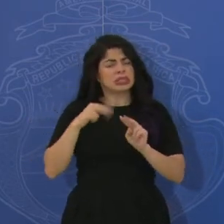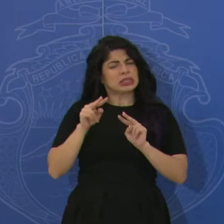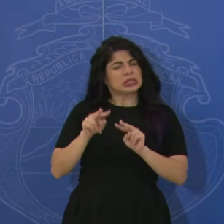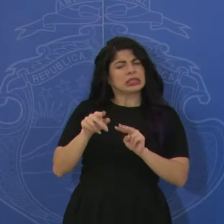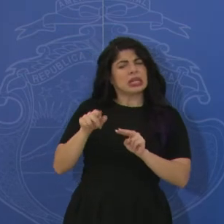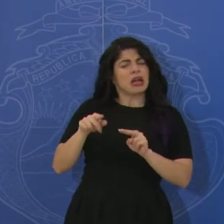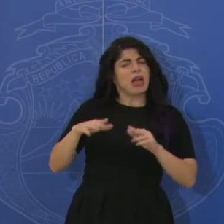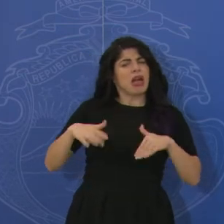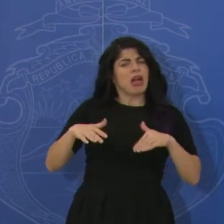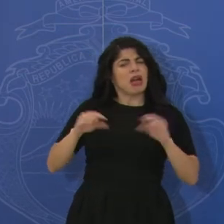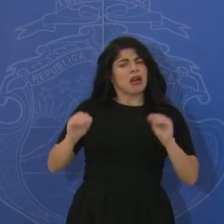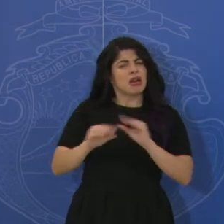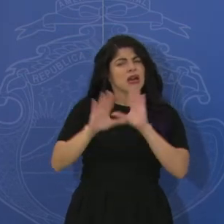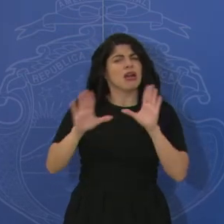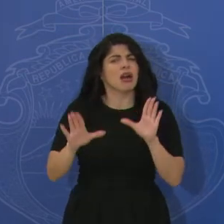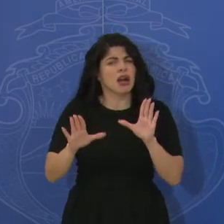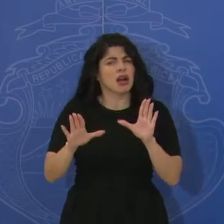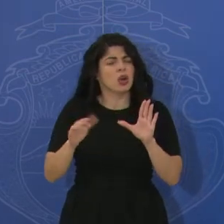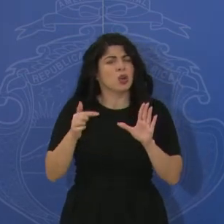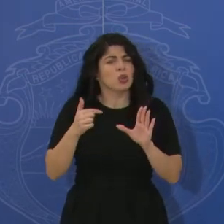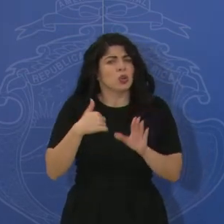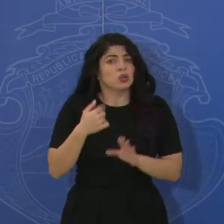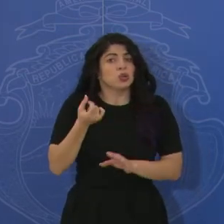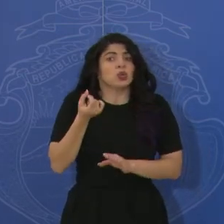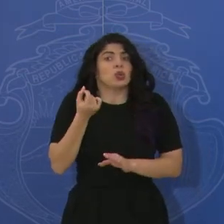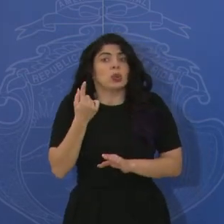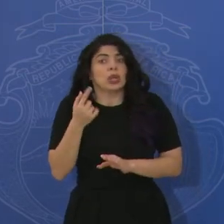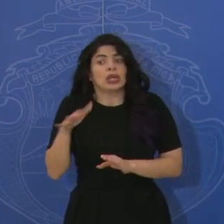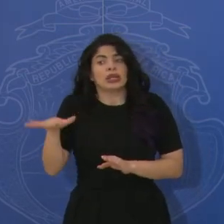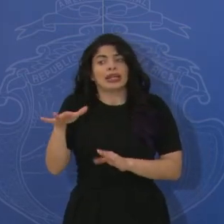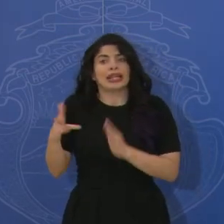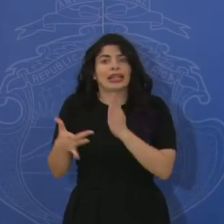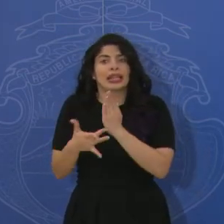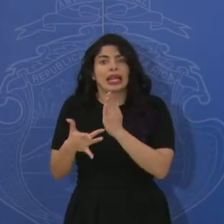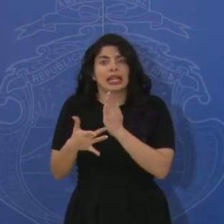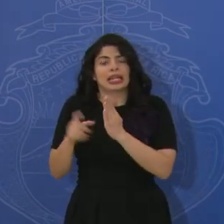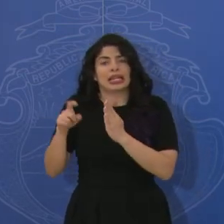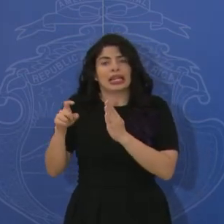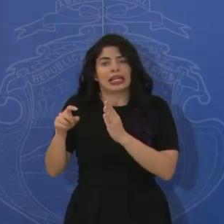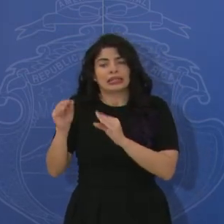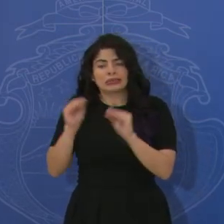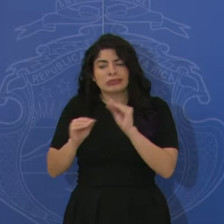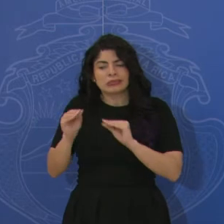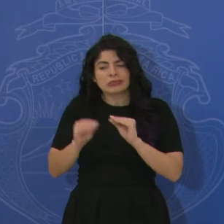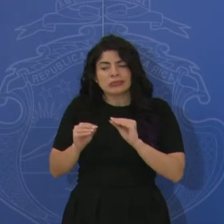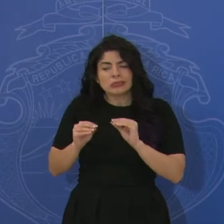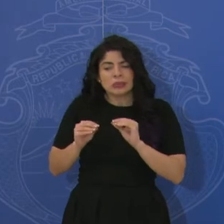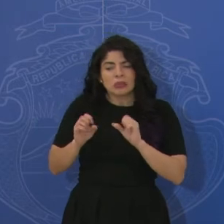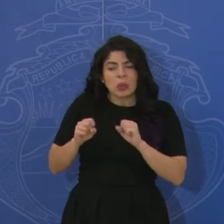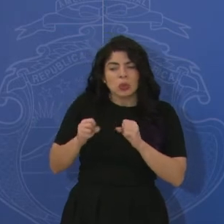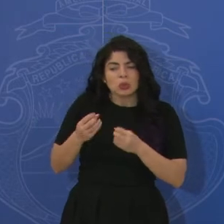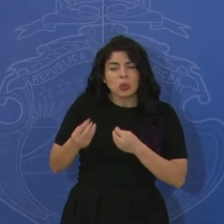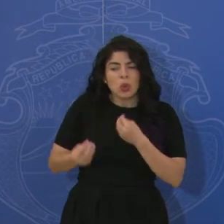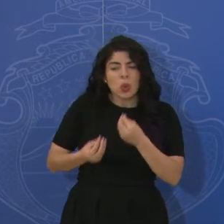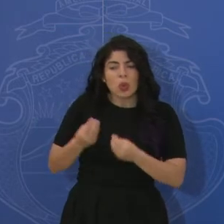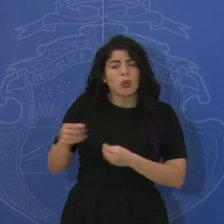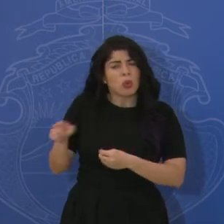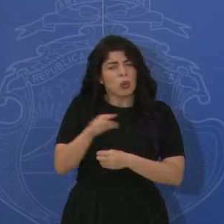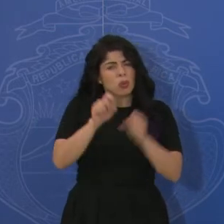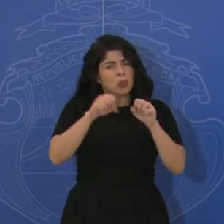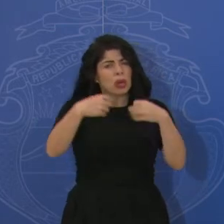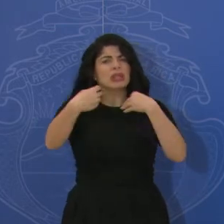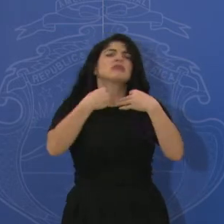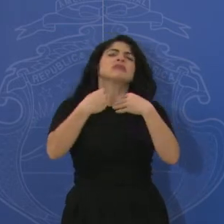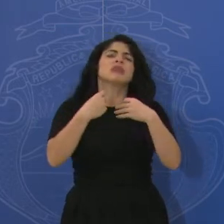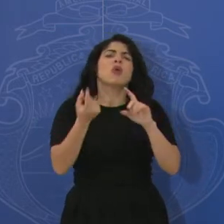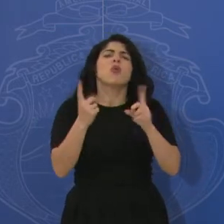tan aclarado todavía. Y entiendo que es parte como de lo que los técnicos van a tener que sentarse a ver posibilidades. Pero si ustedes me pudieran explicar en qué